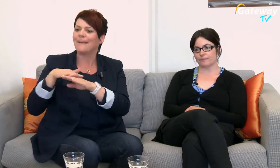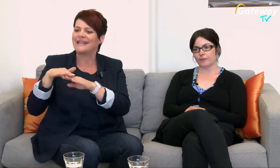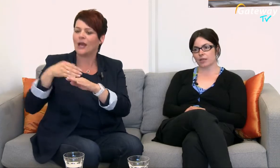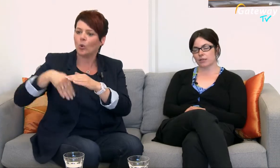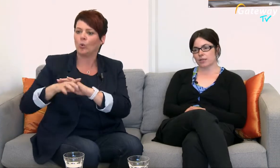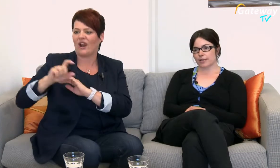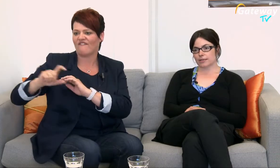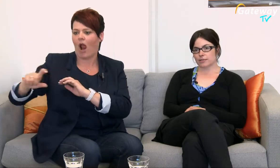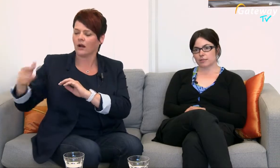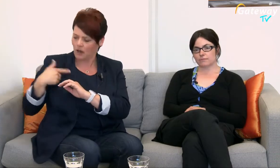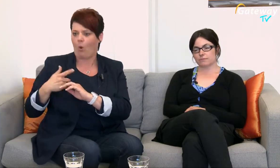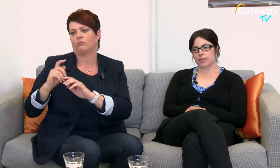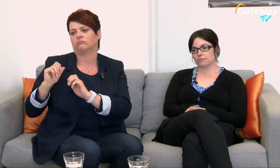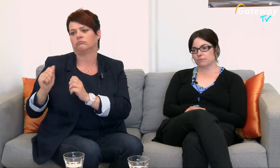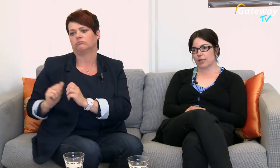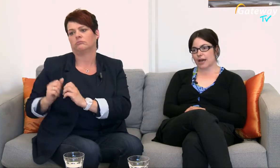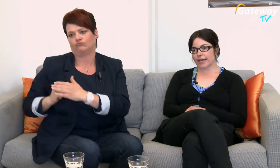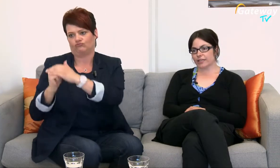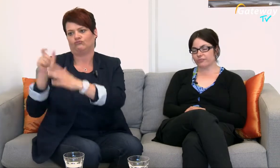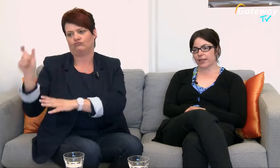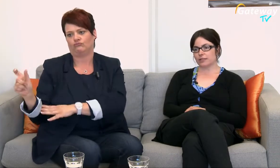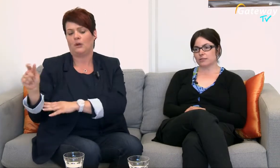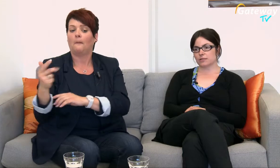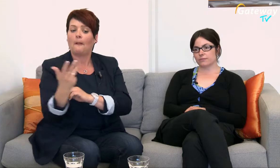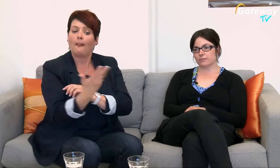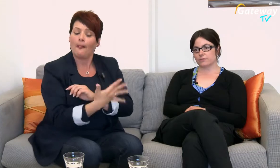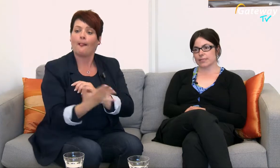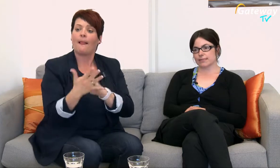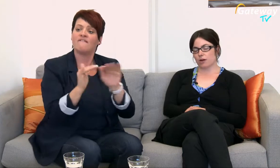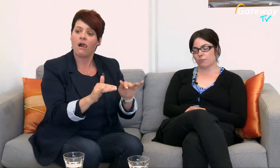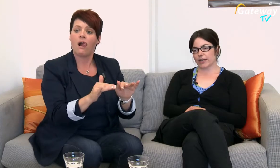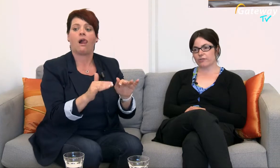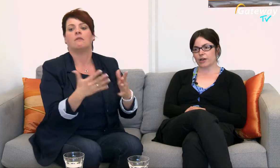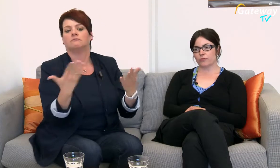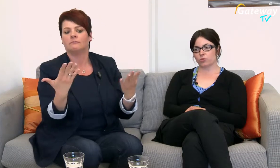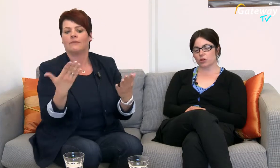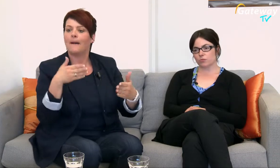Dann in einigen Fällen ist ja auch barrierefreier Wohnraum